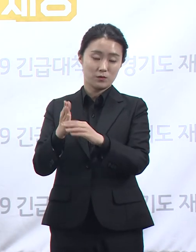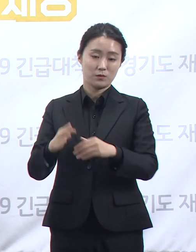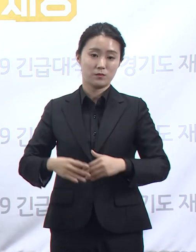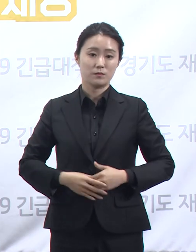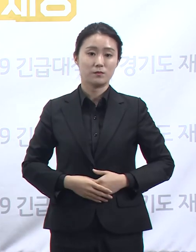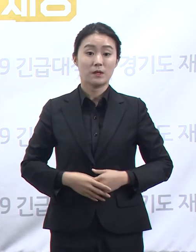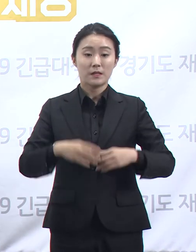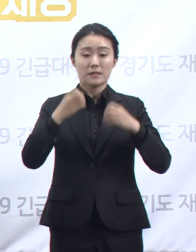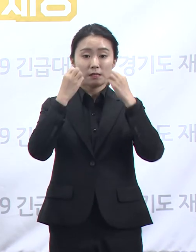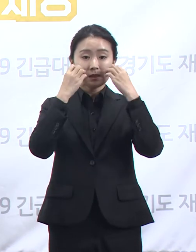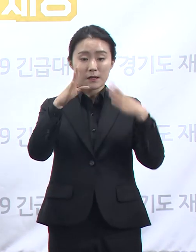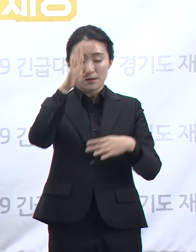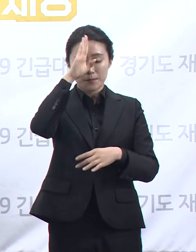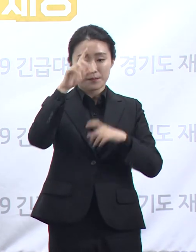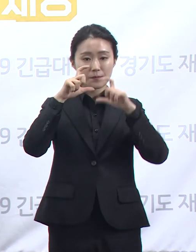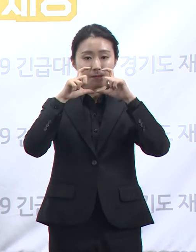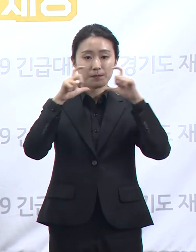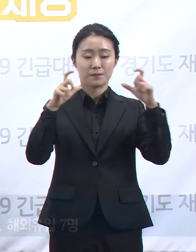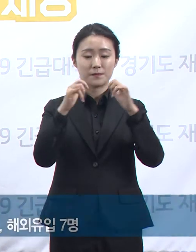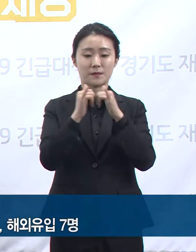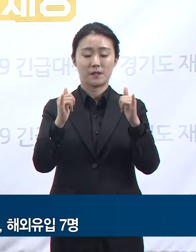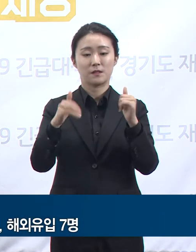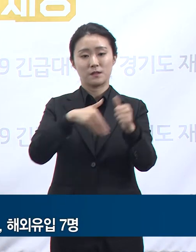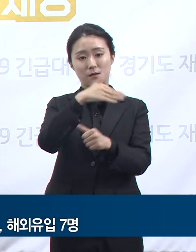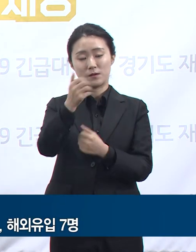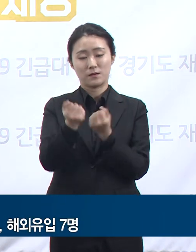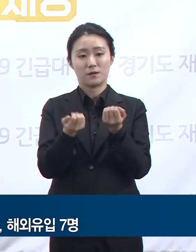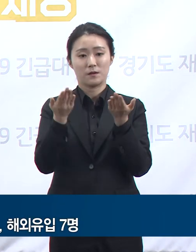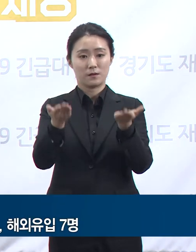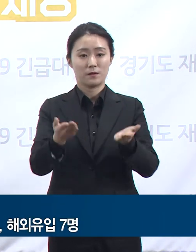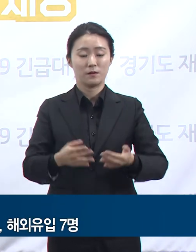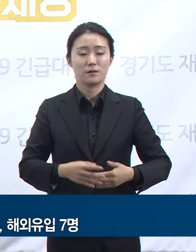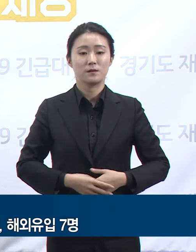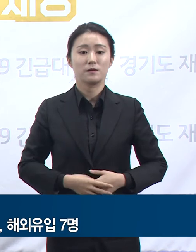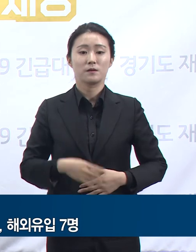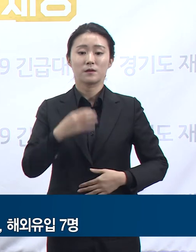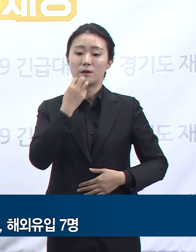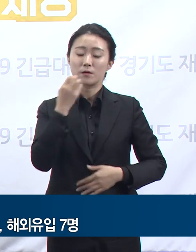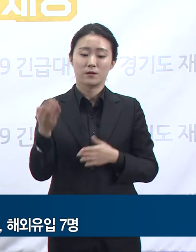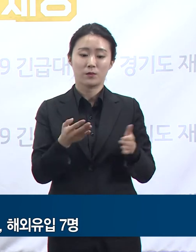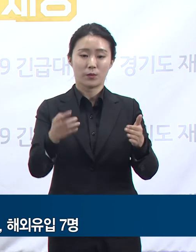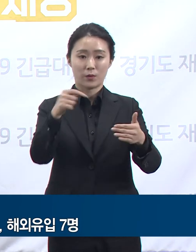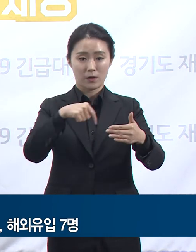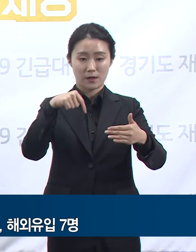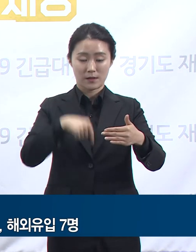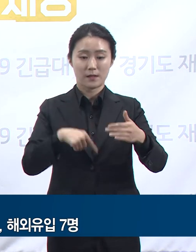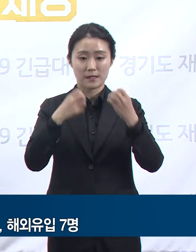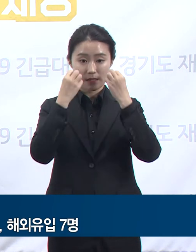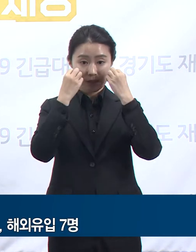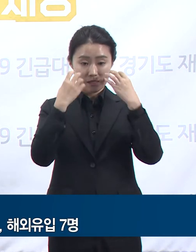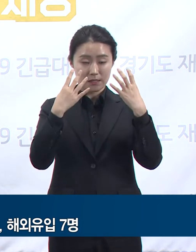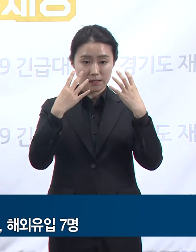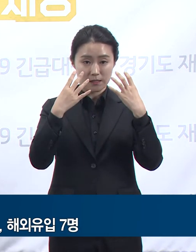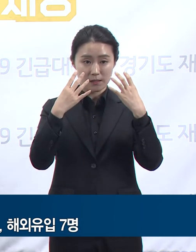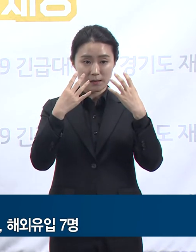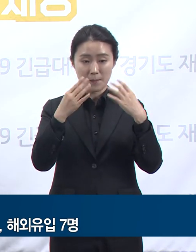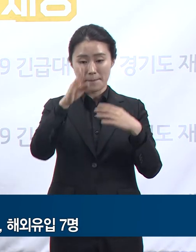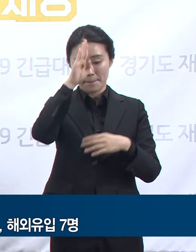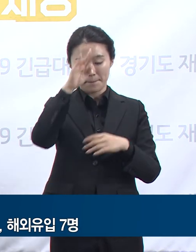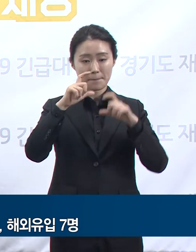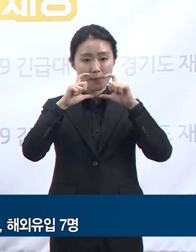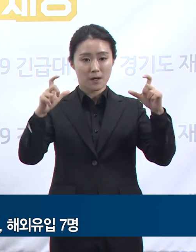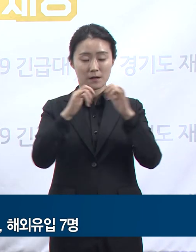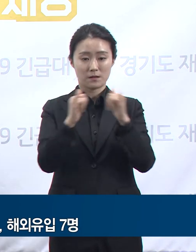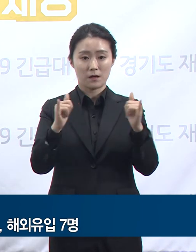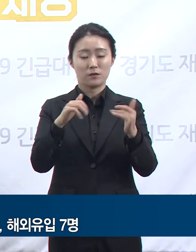신규 확진자 현황에 대해 말씀드리겠습니다. 도내 발생한 신규 확진자는 총 15명으로 서울 강남 사무실